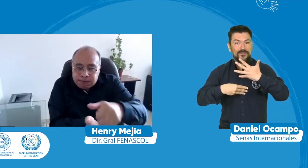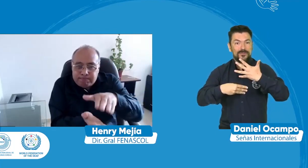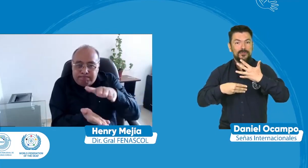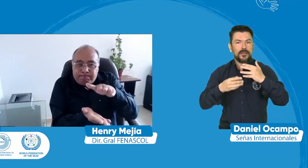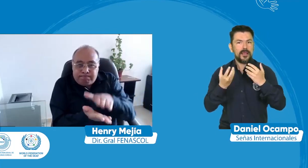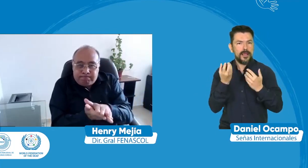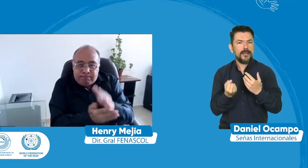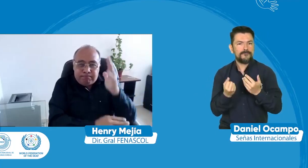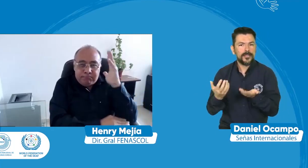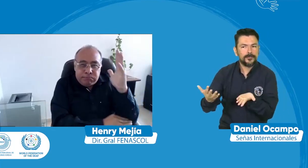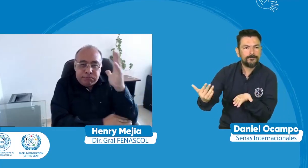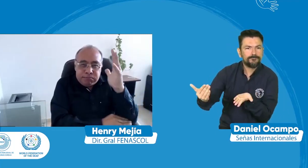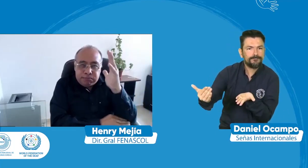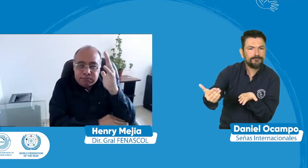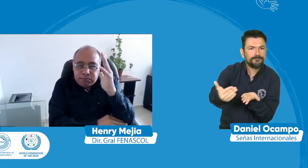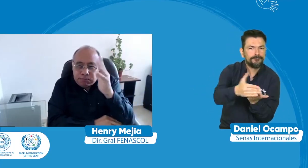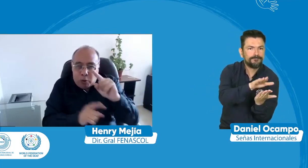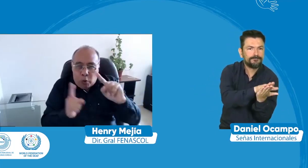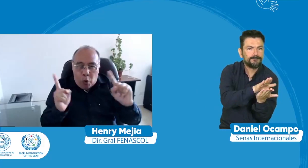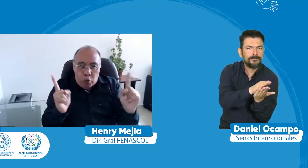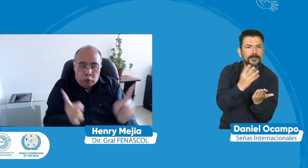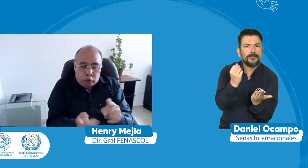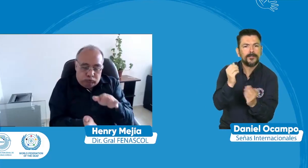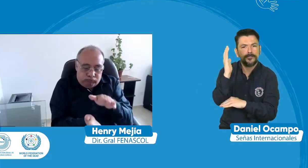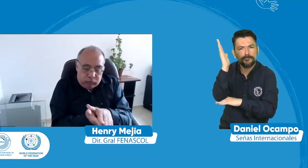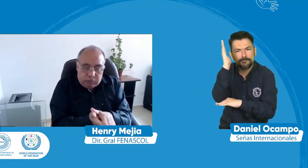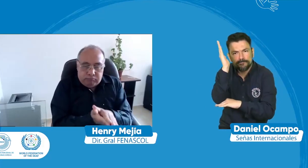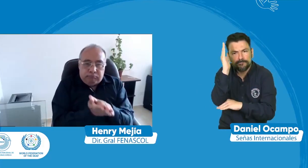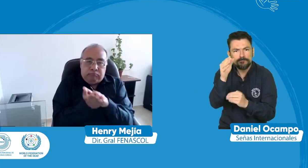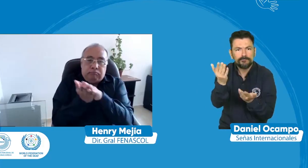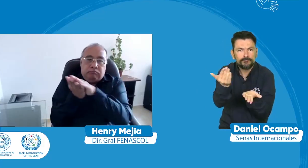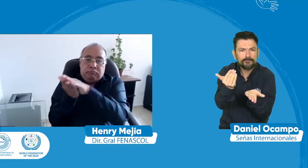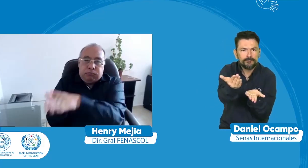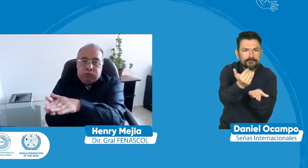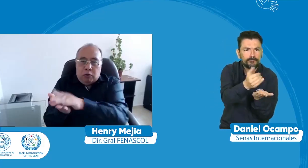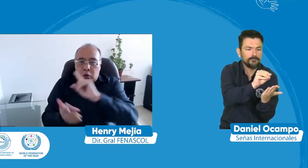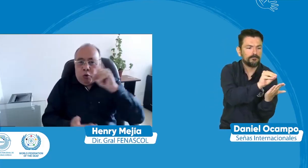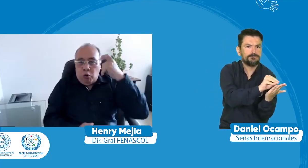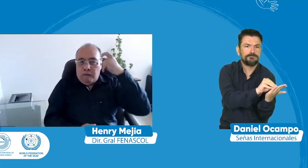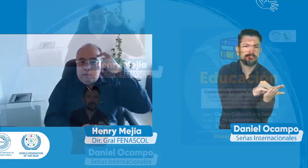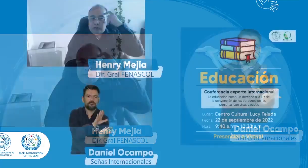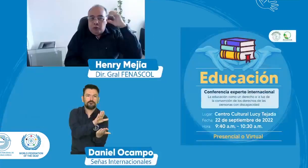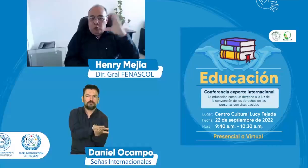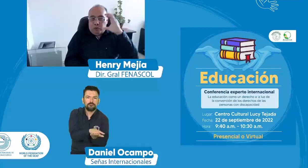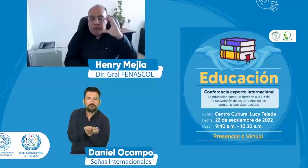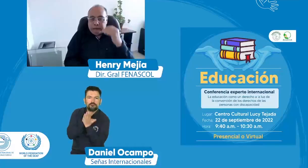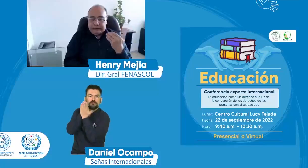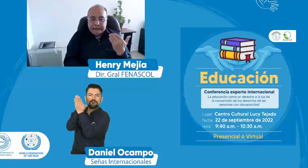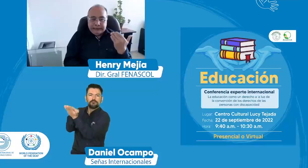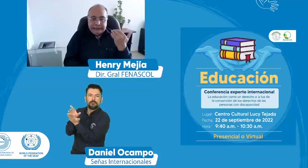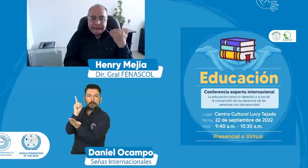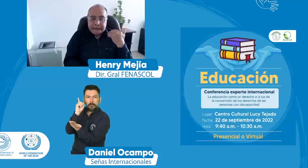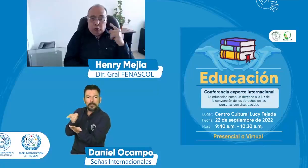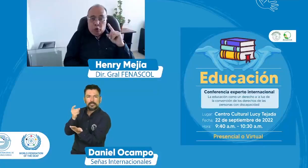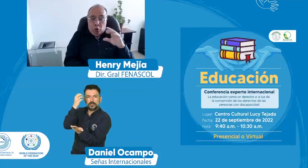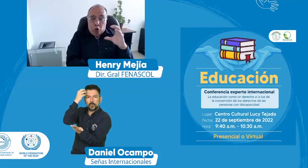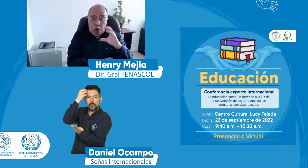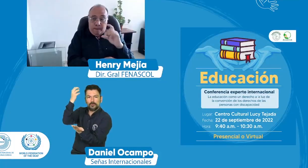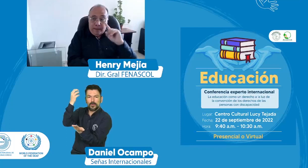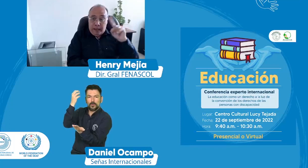recoger toda esta información que se que se hable para dar este manifiesto ante el gobierno nacional de